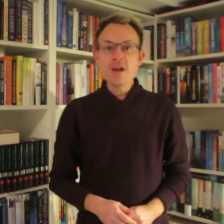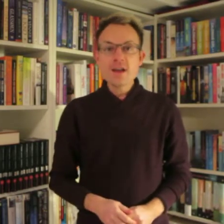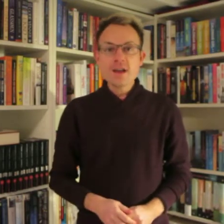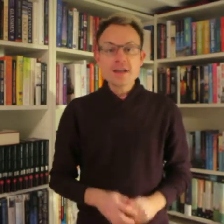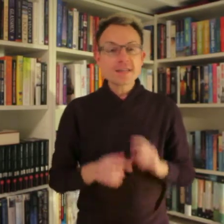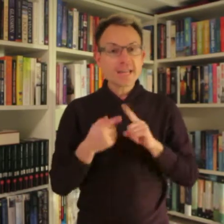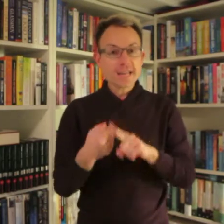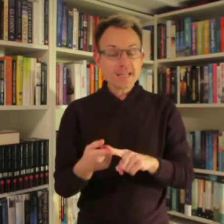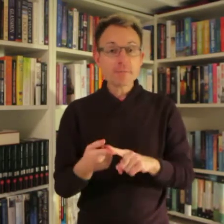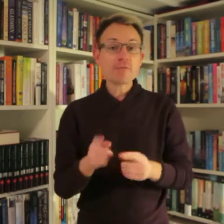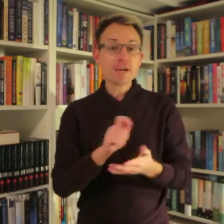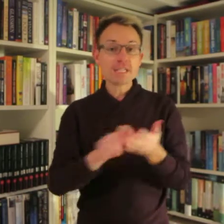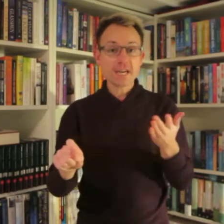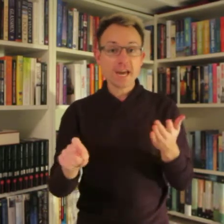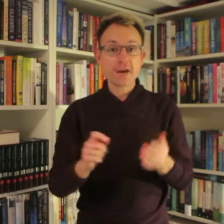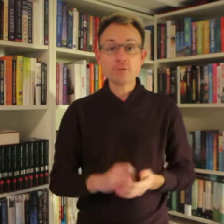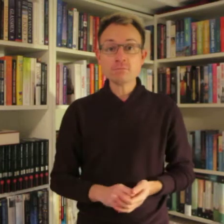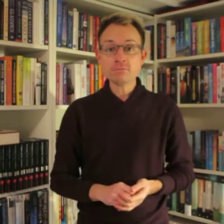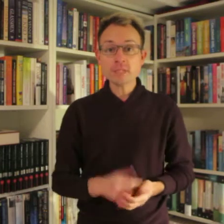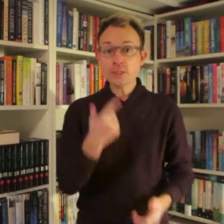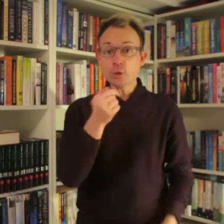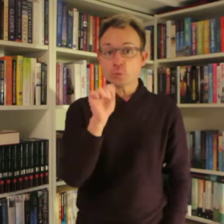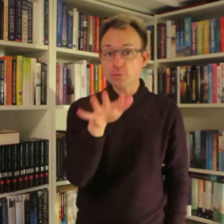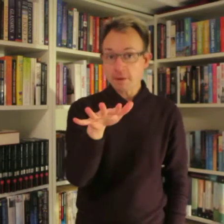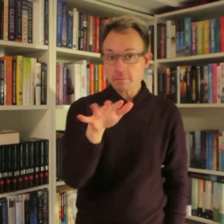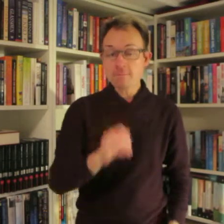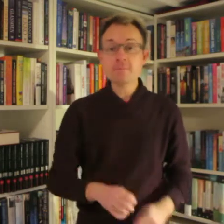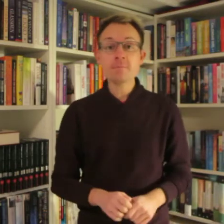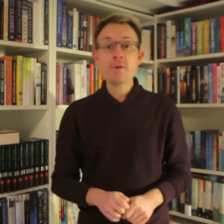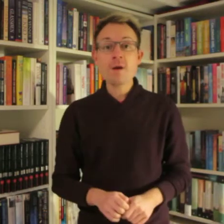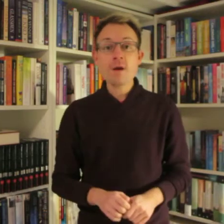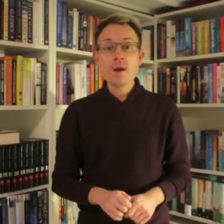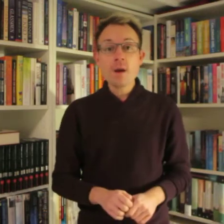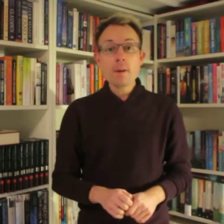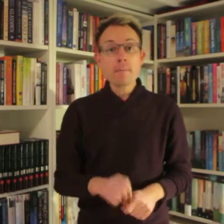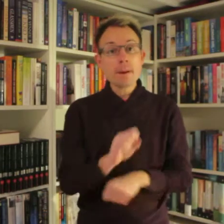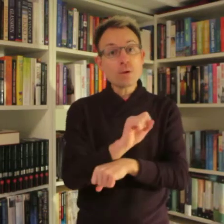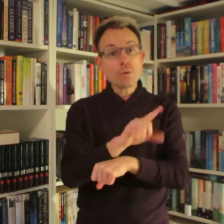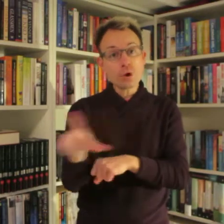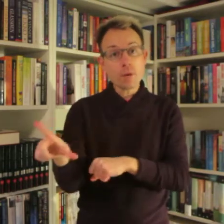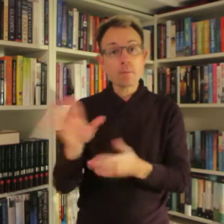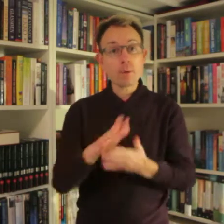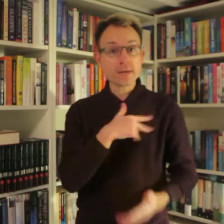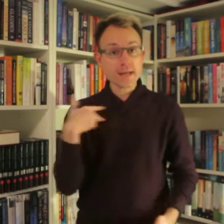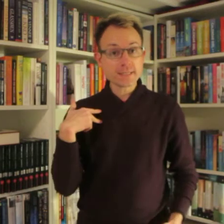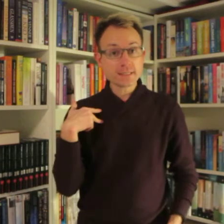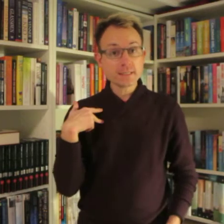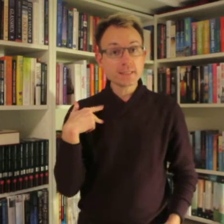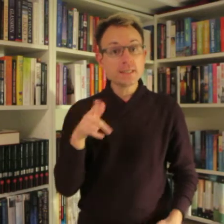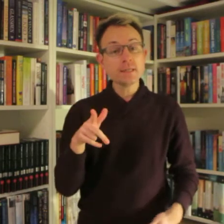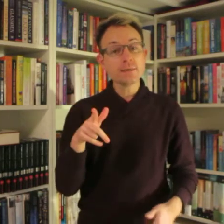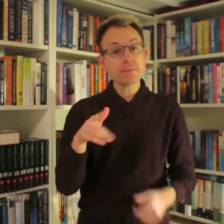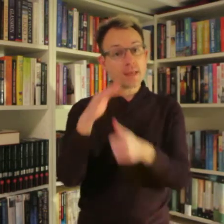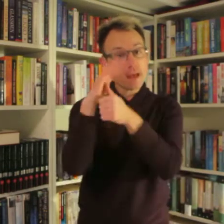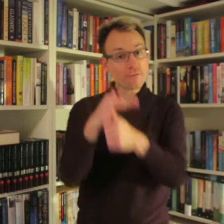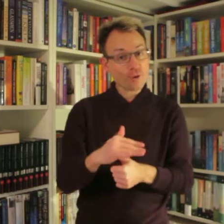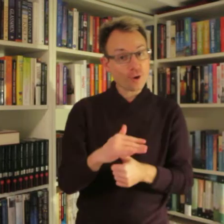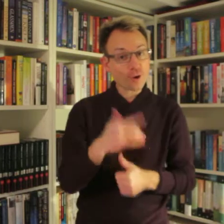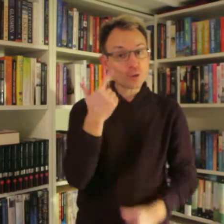Den næste blev faktisk skrevet i 2015, med en udkomst på Dan i 18-året i